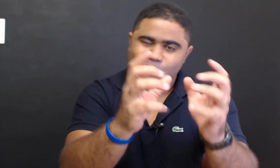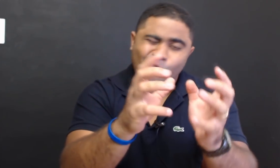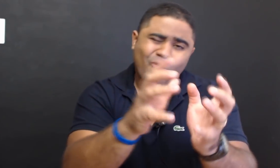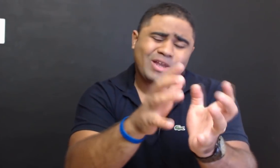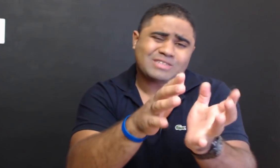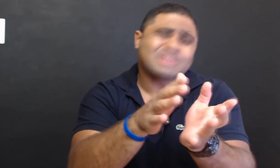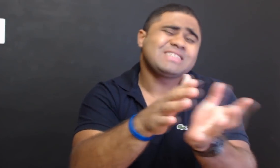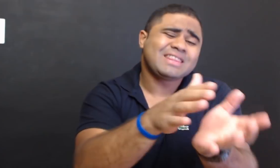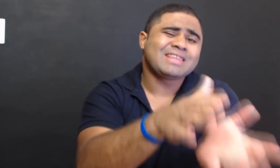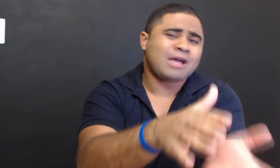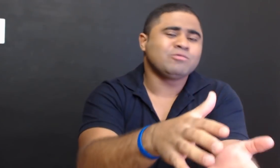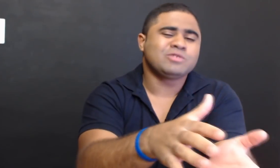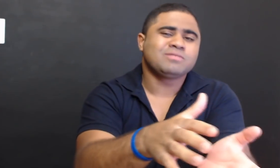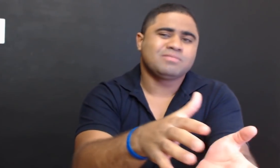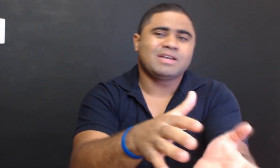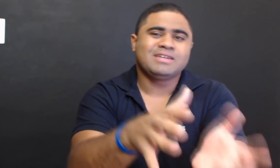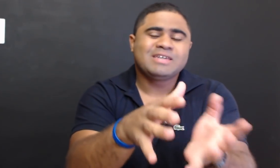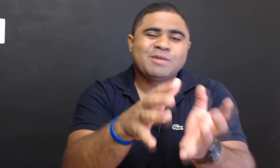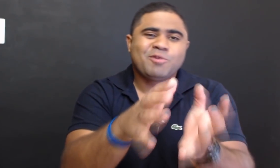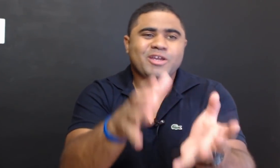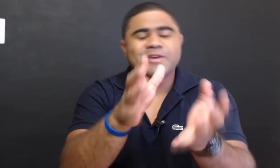com relação a centavos, tá. Porque,